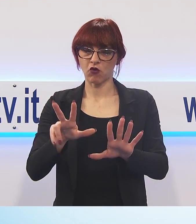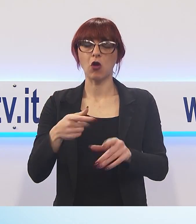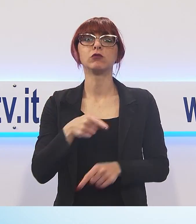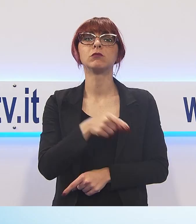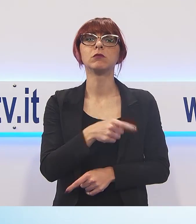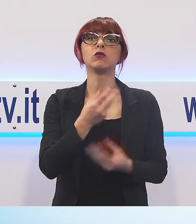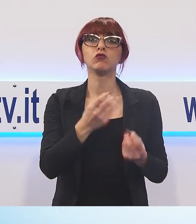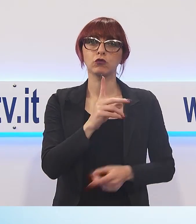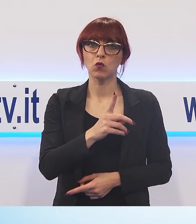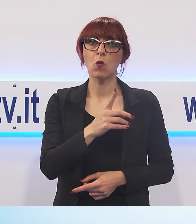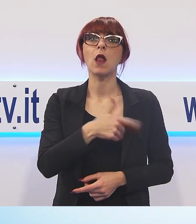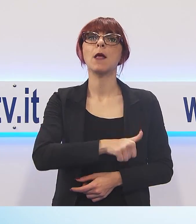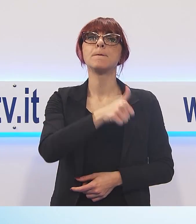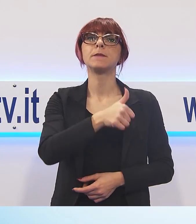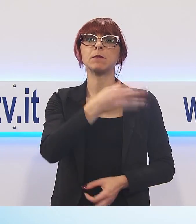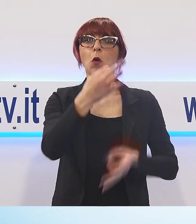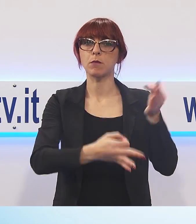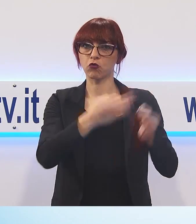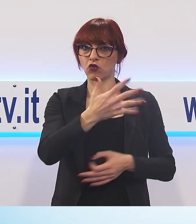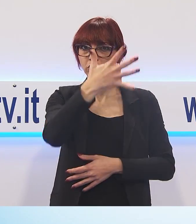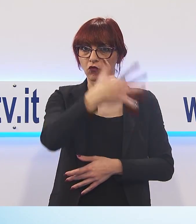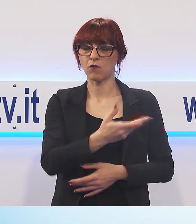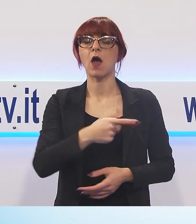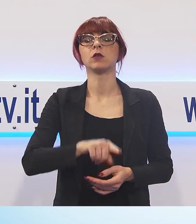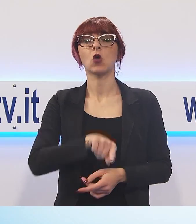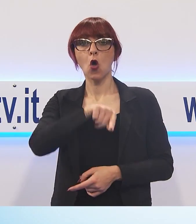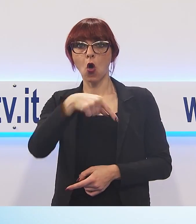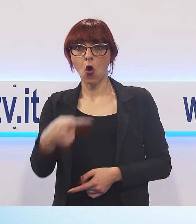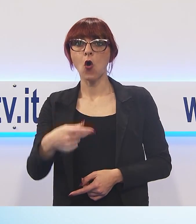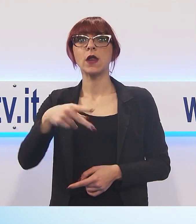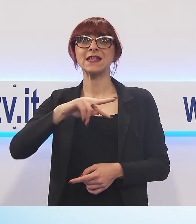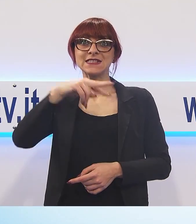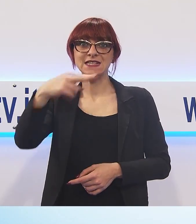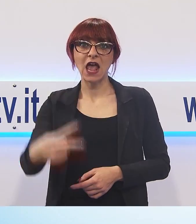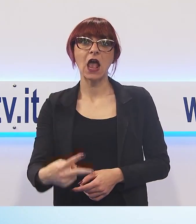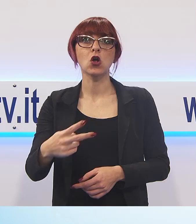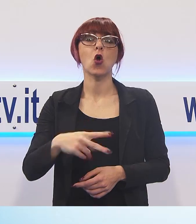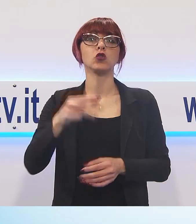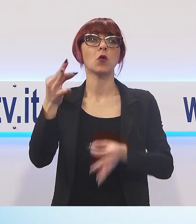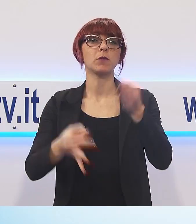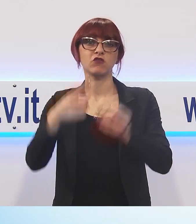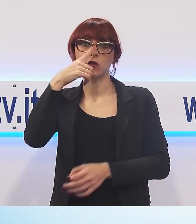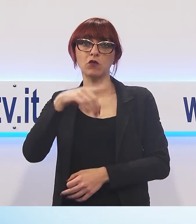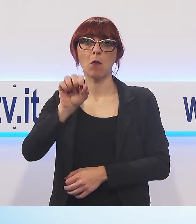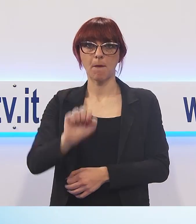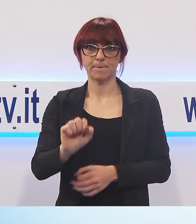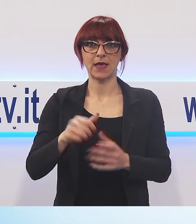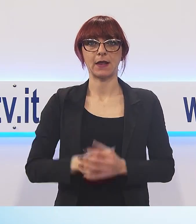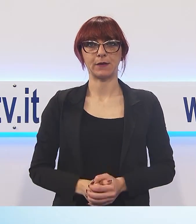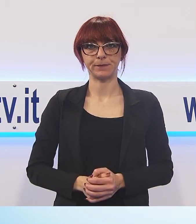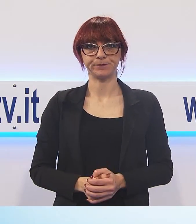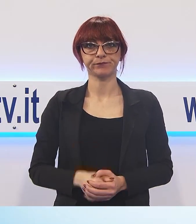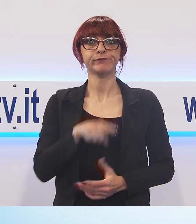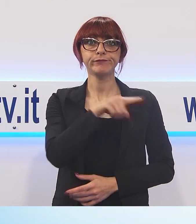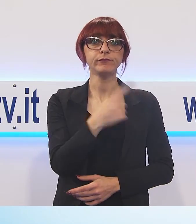Lucca, si è aperto a Firenze il processo di appello per la strage di Viareggio. A quasi due anni di distanza dalla sentenza, che ha inflitto 23